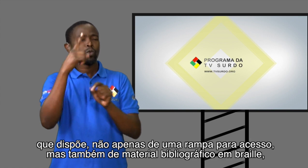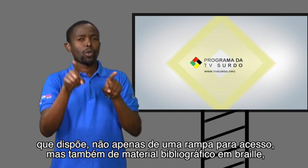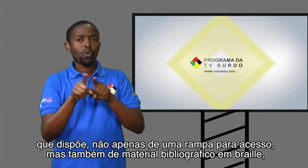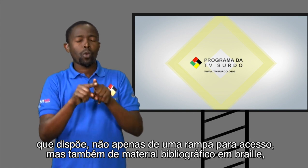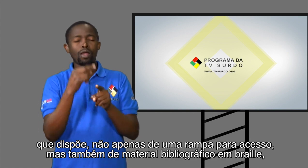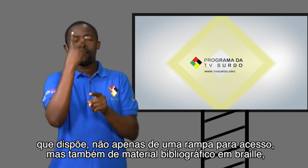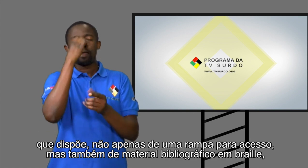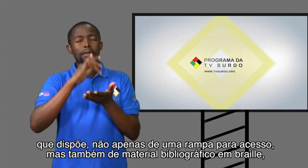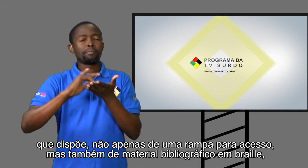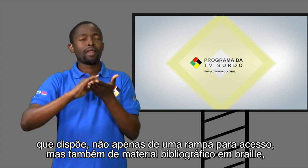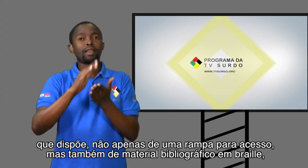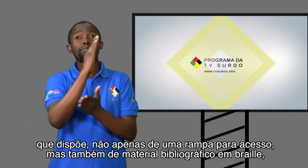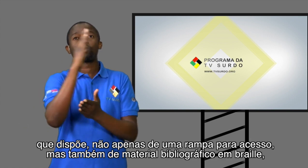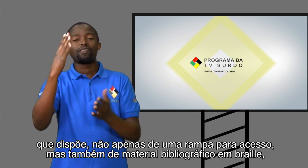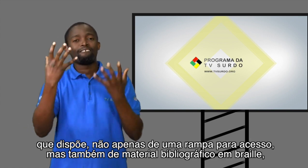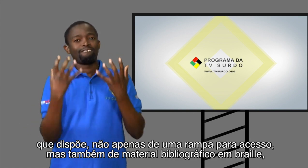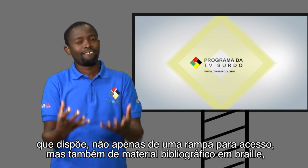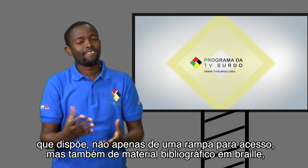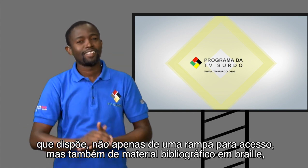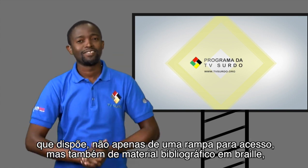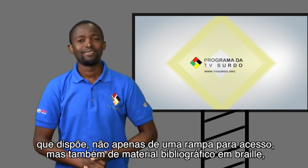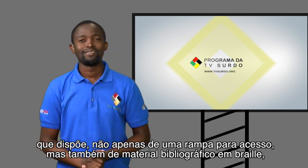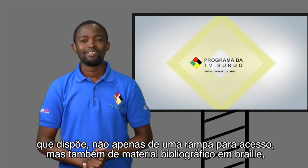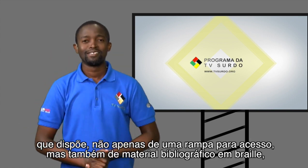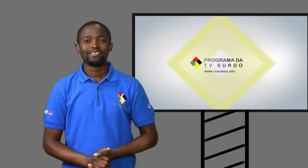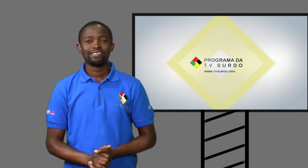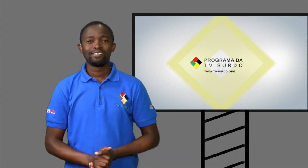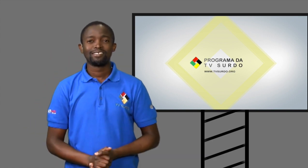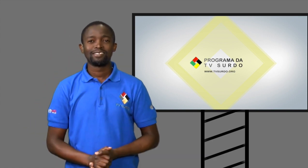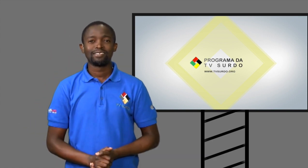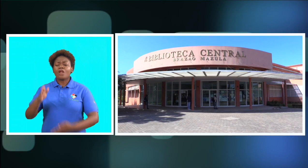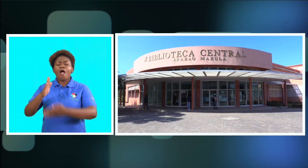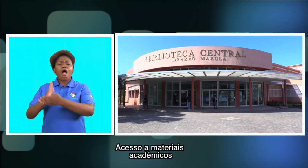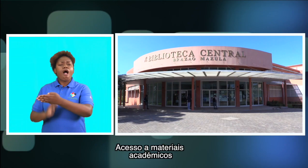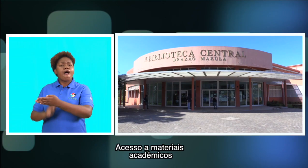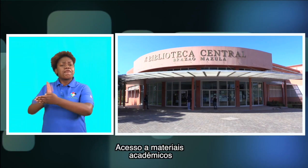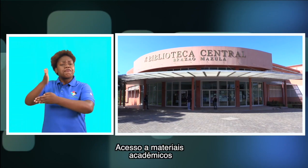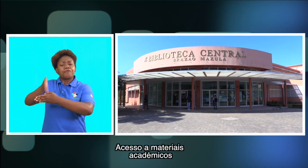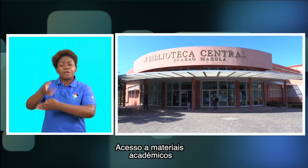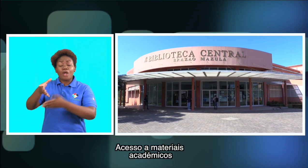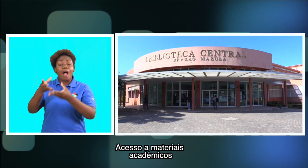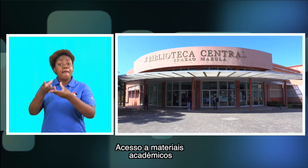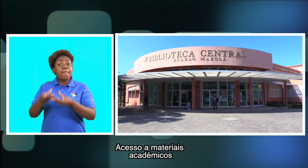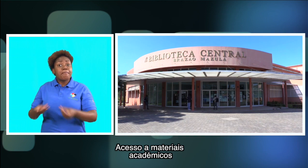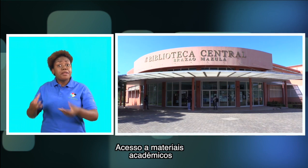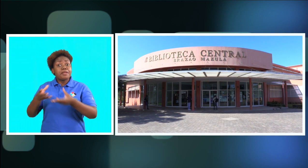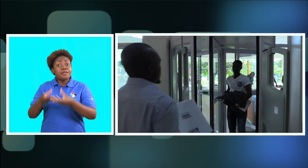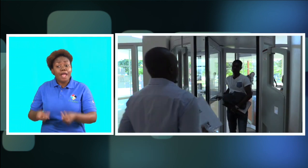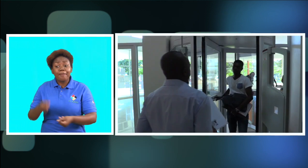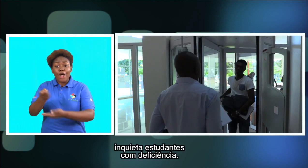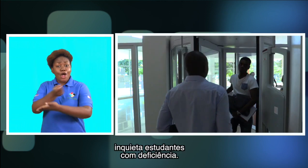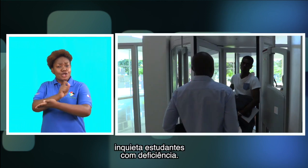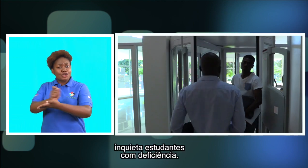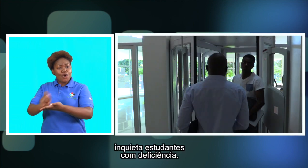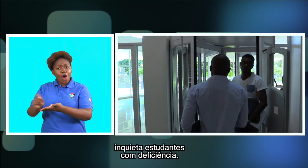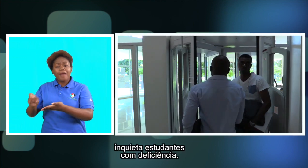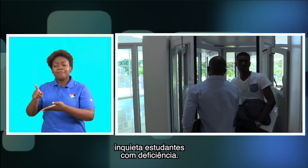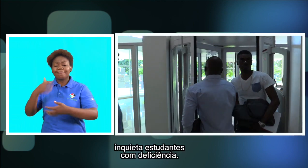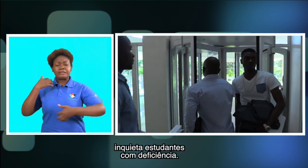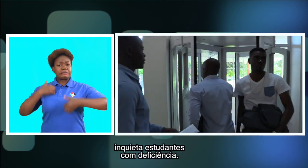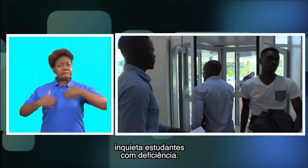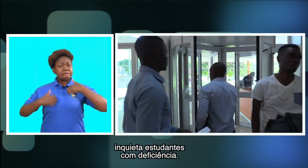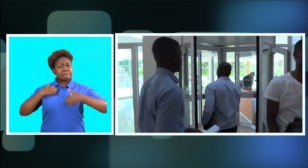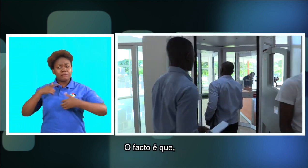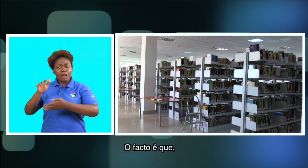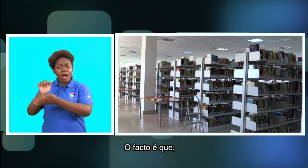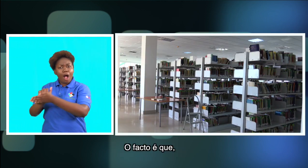acesso, mas também de material bibliográfico em braille. Acesso a materiais de acadêmicos inquieta estudantes